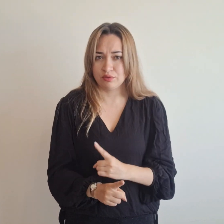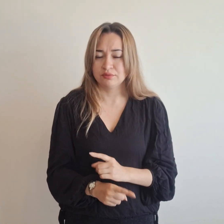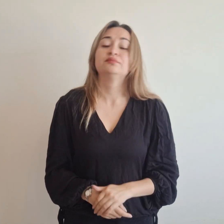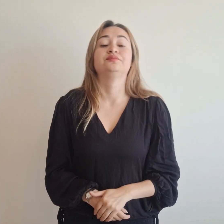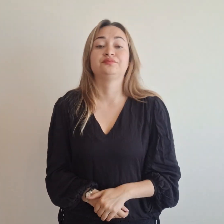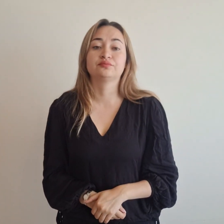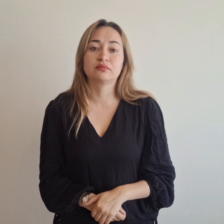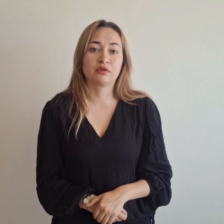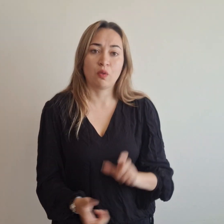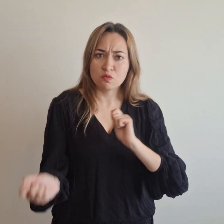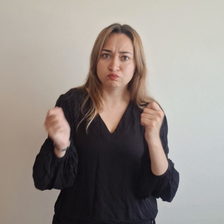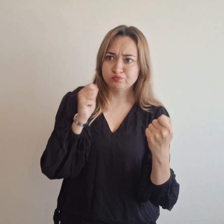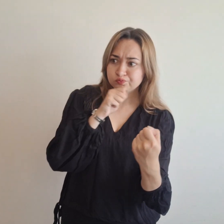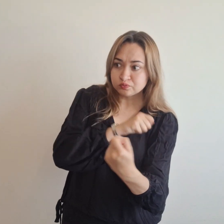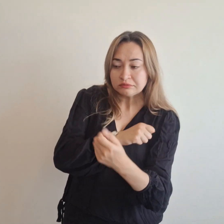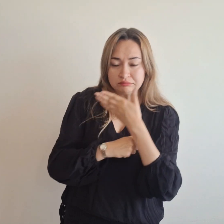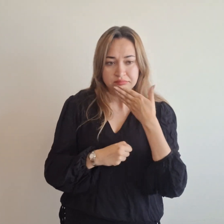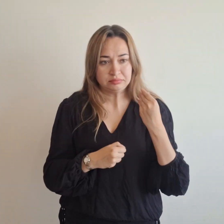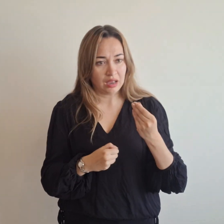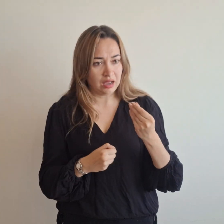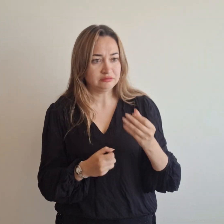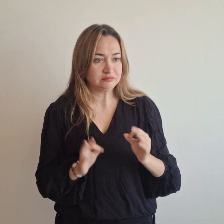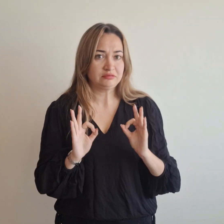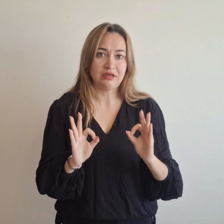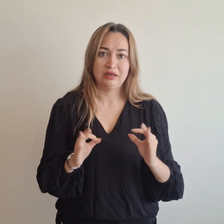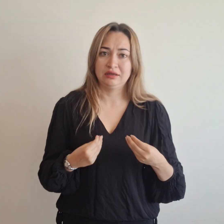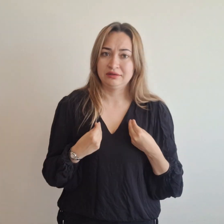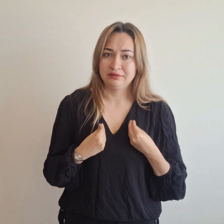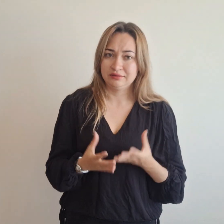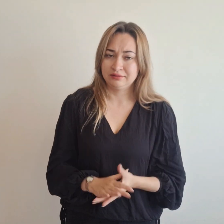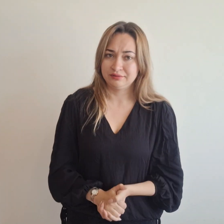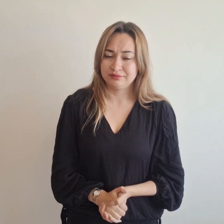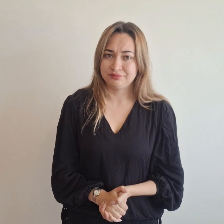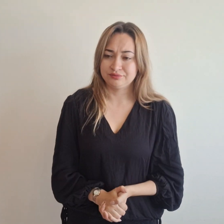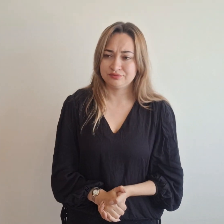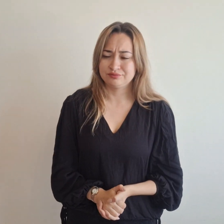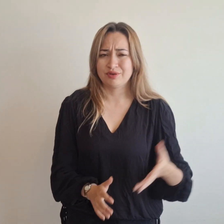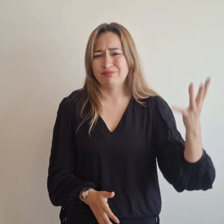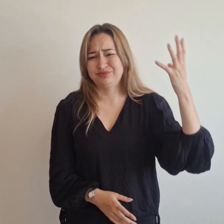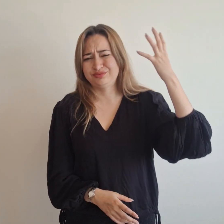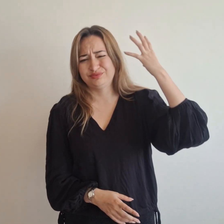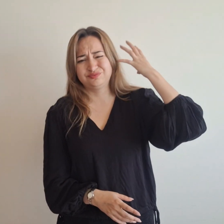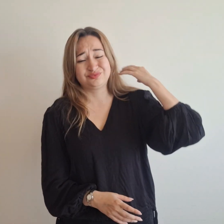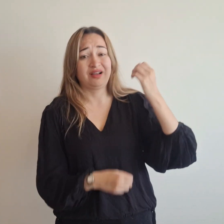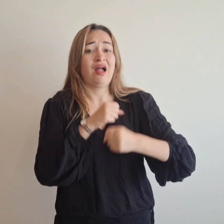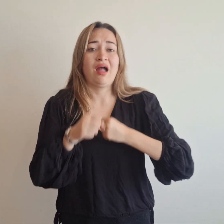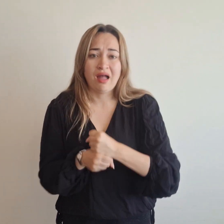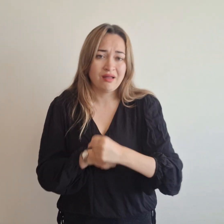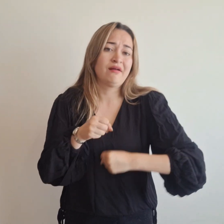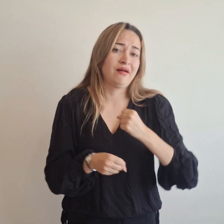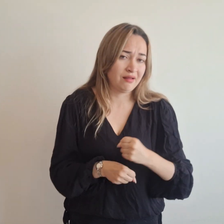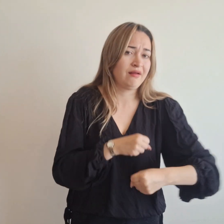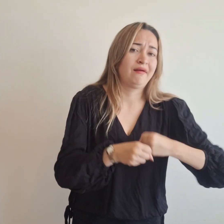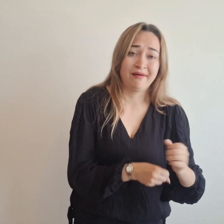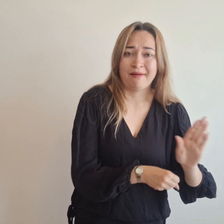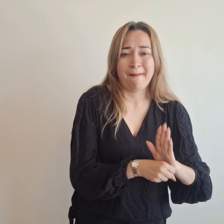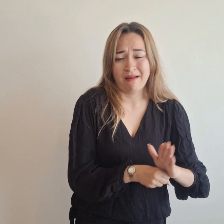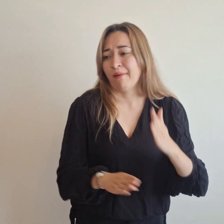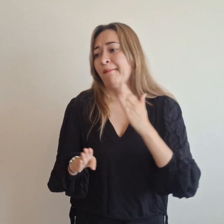transformación que mejora la calidad de vida. Durante años, el barrio Las Quintas enfrentó dificultades por